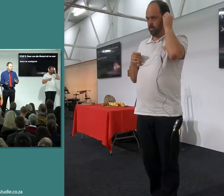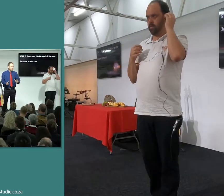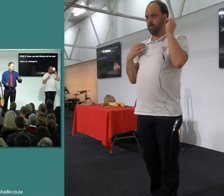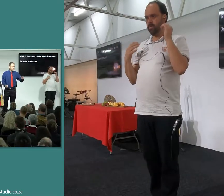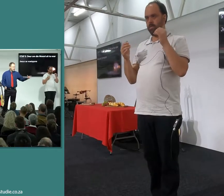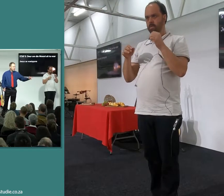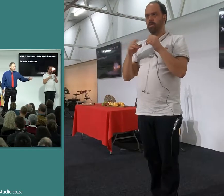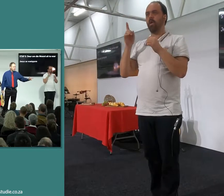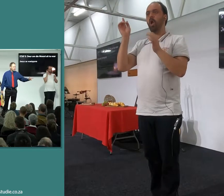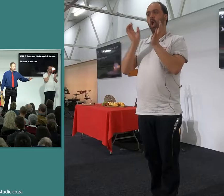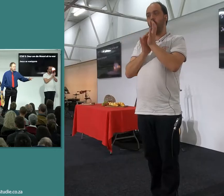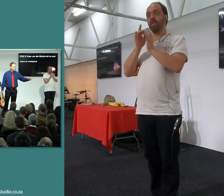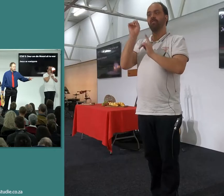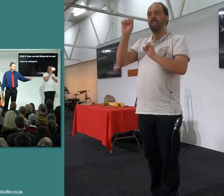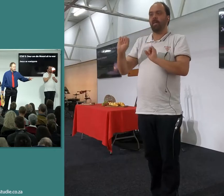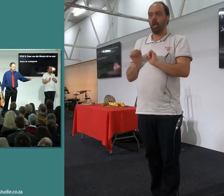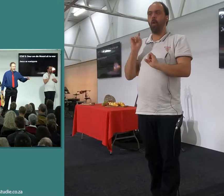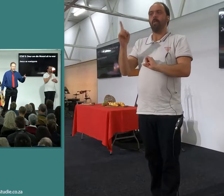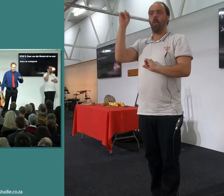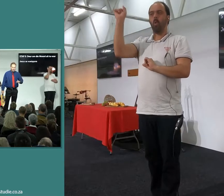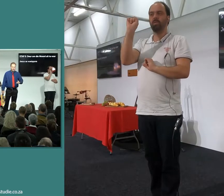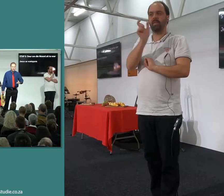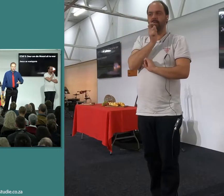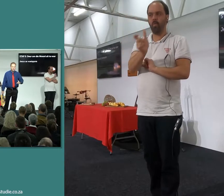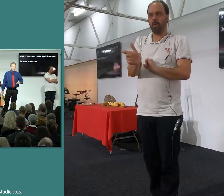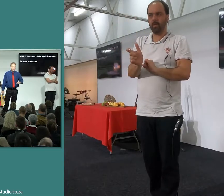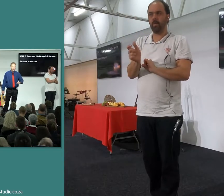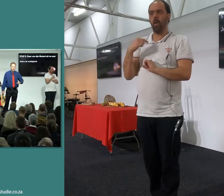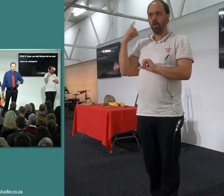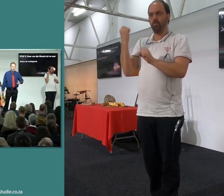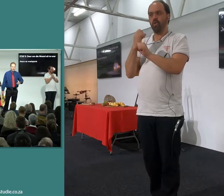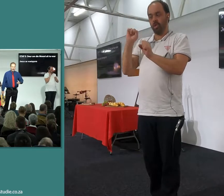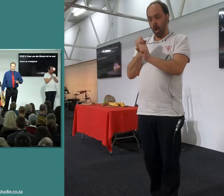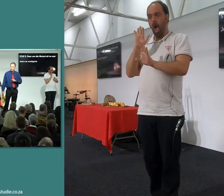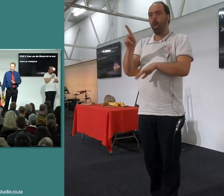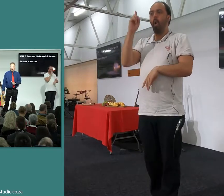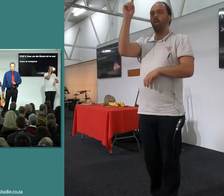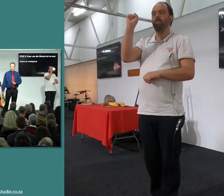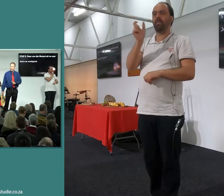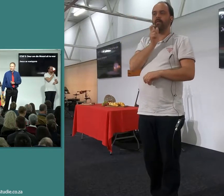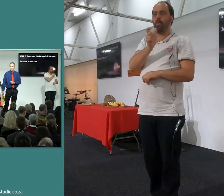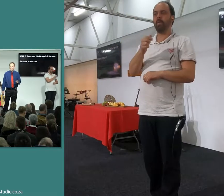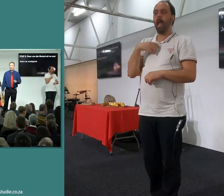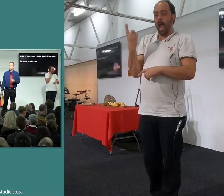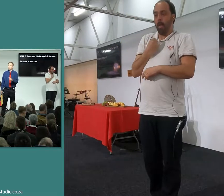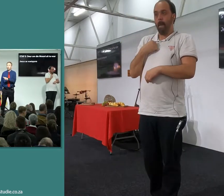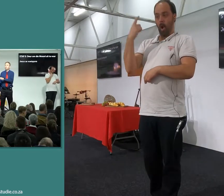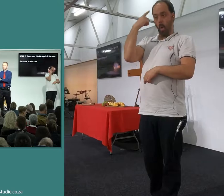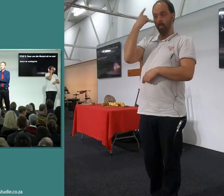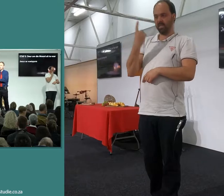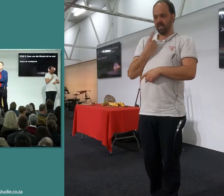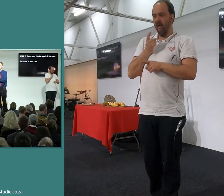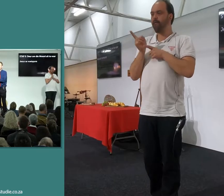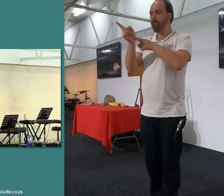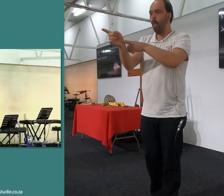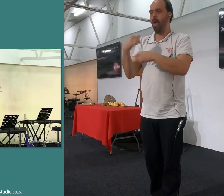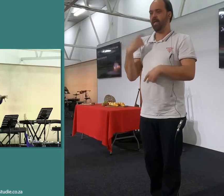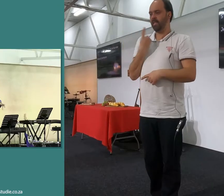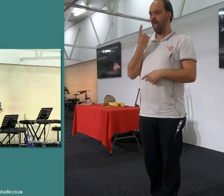was getrouw in woord van die Heere, ek kan jy nie getrouw is in die woord van die Heere, ek kan nie my eie kop volk, ek kan nie, ek kan nie goed opmaak, en my eie weergave